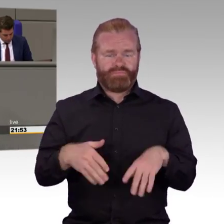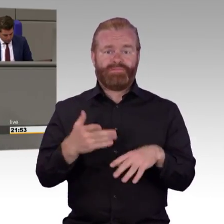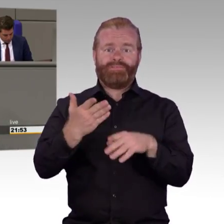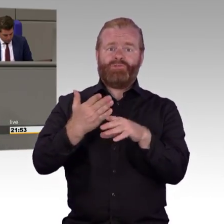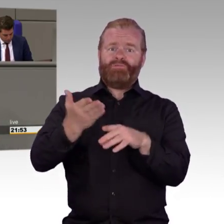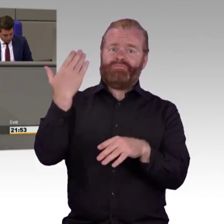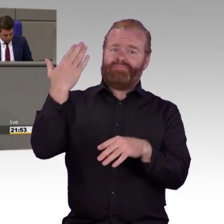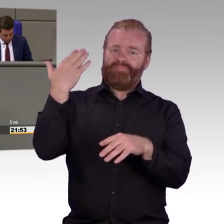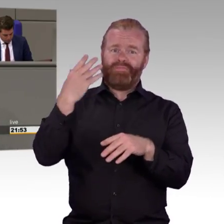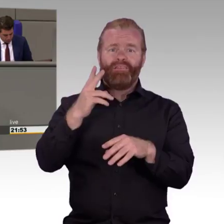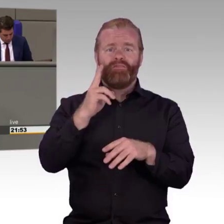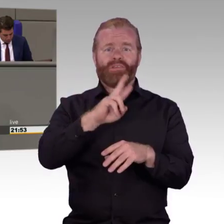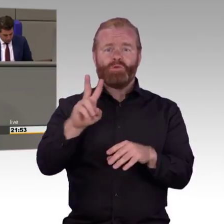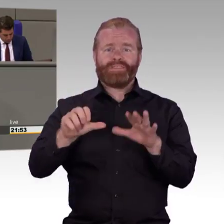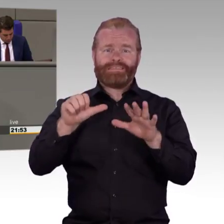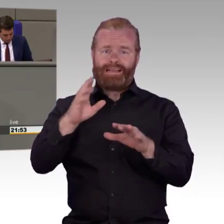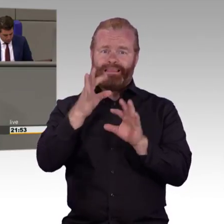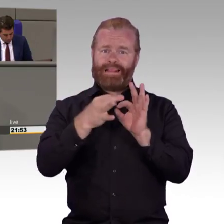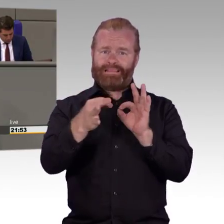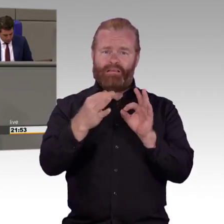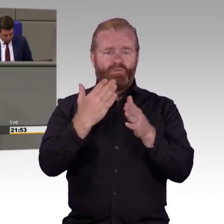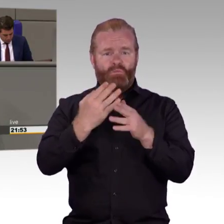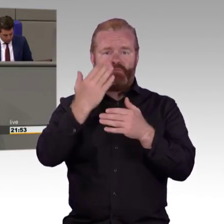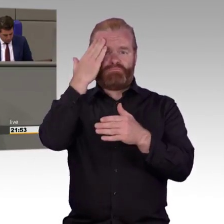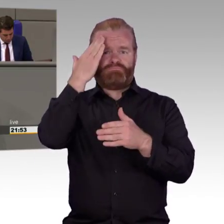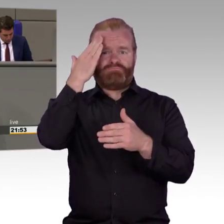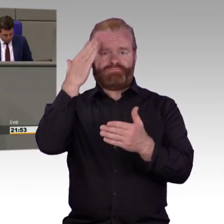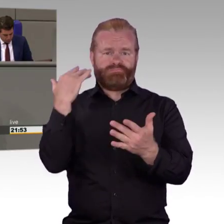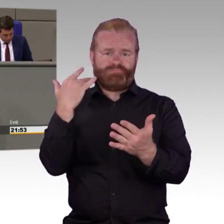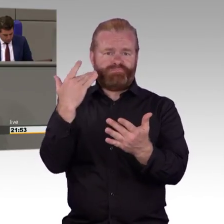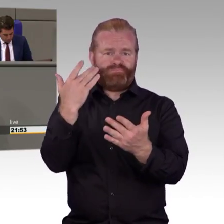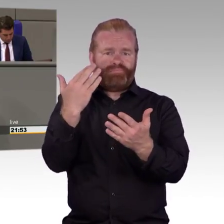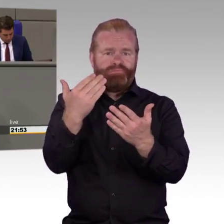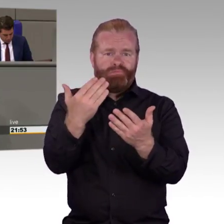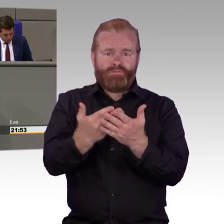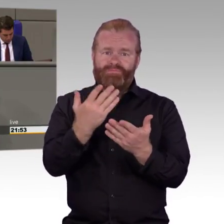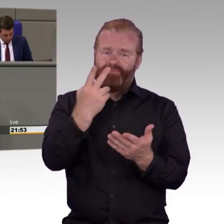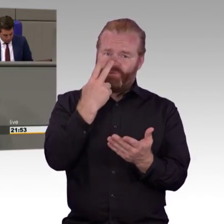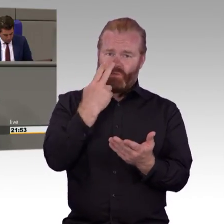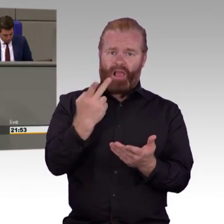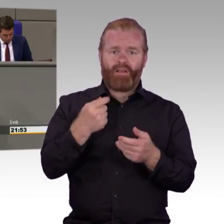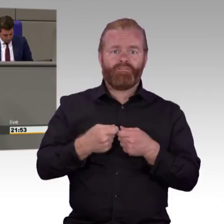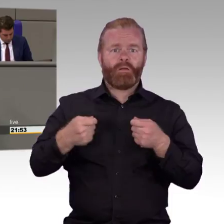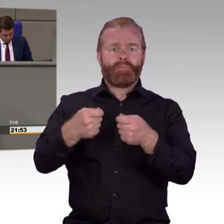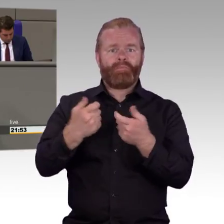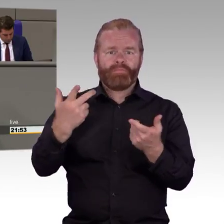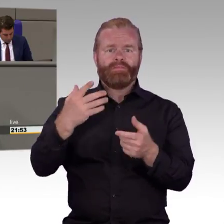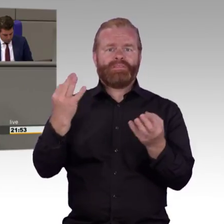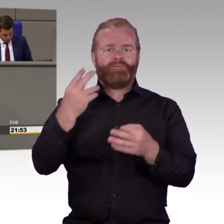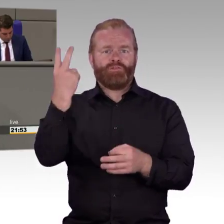Verfahren nach vor acht Tagen erster Befassung im Ausschuss, bei der wir nicht einmal Zeit hatten zu beraten, der Anhörung am